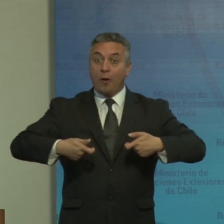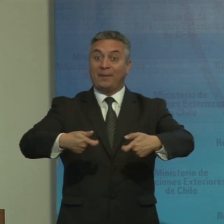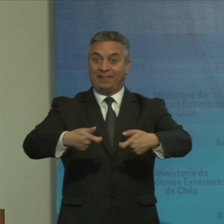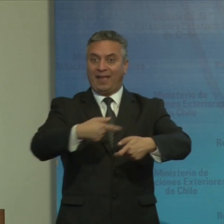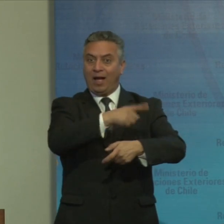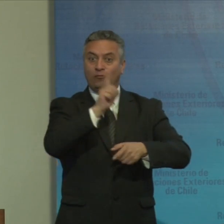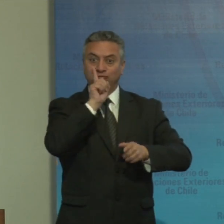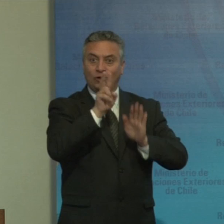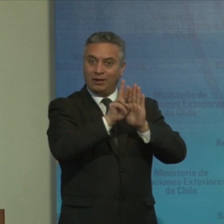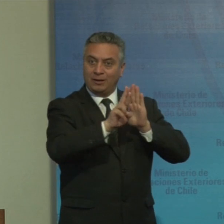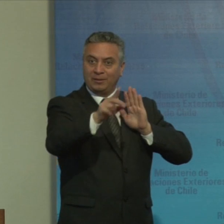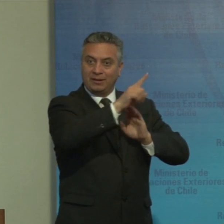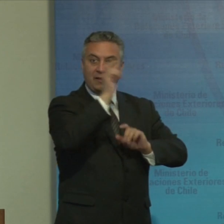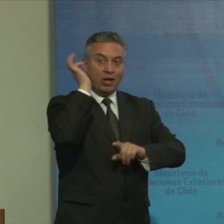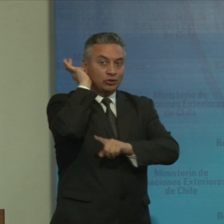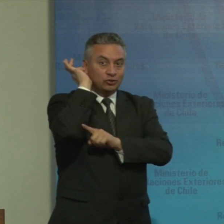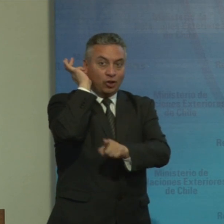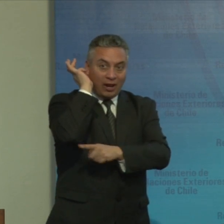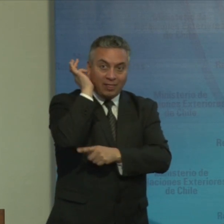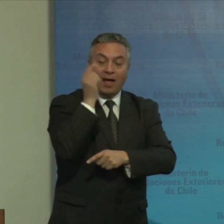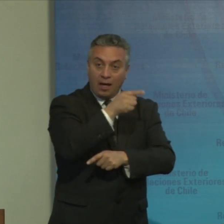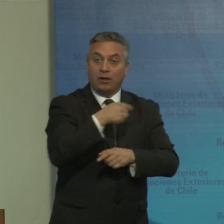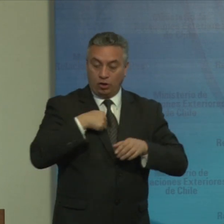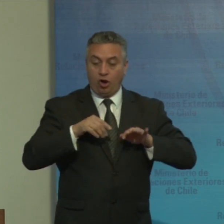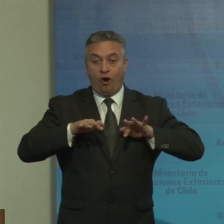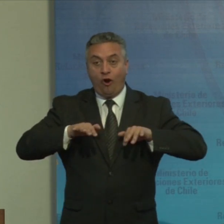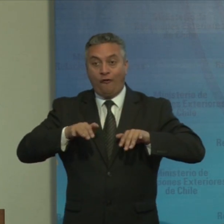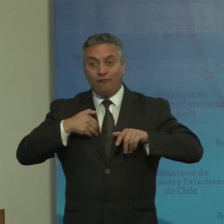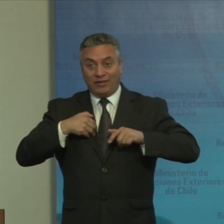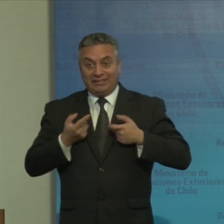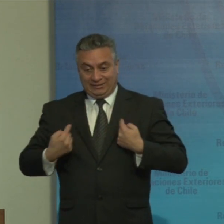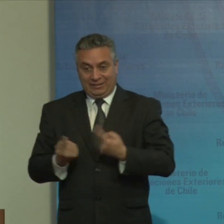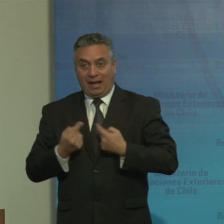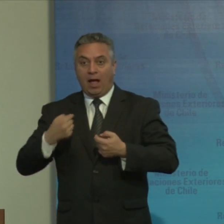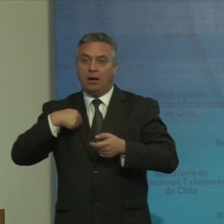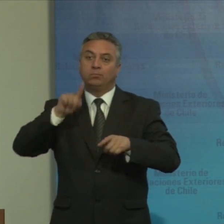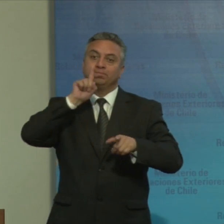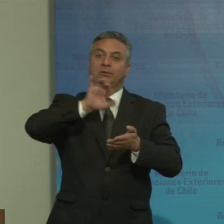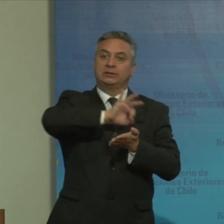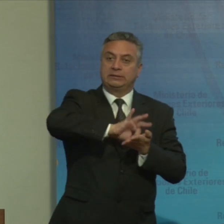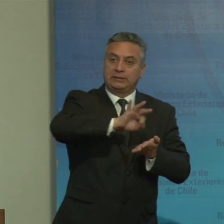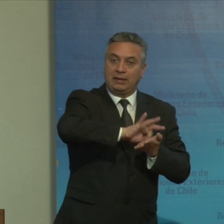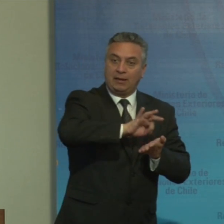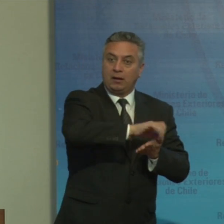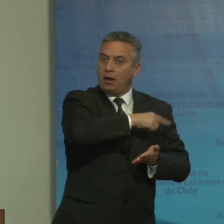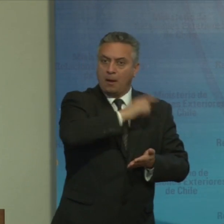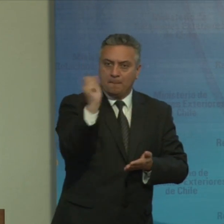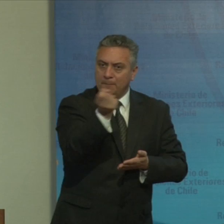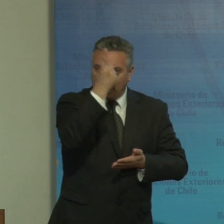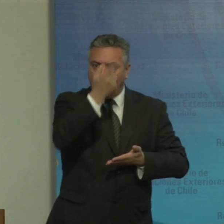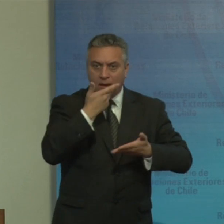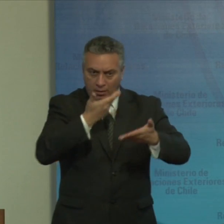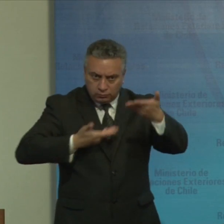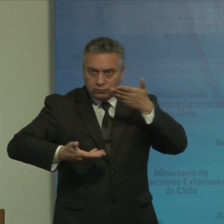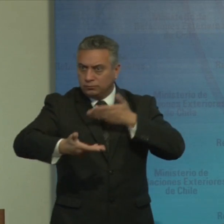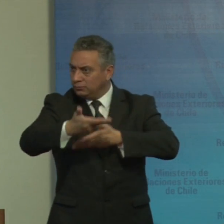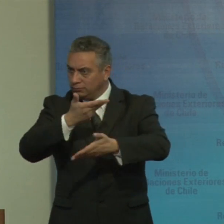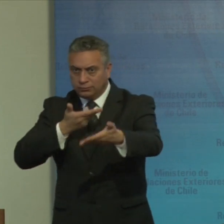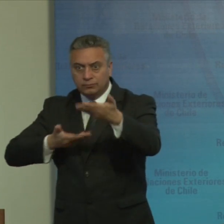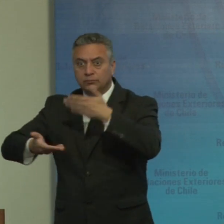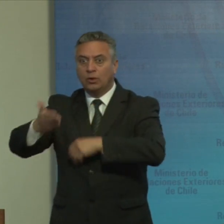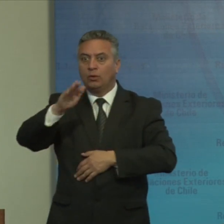y al cual nuestra oficina es secretariado ha sostenido su primer diálogo interactivo con 45